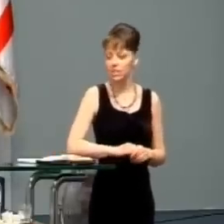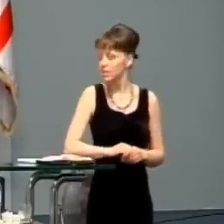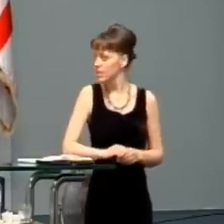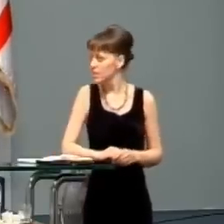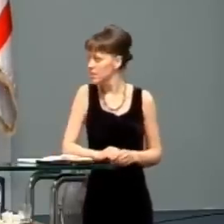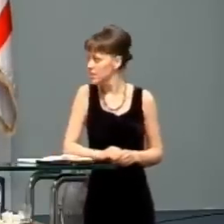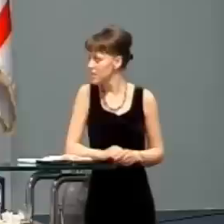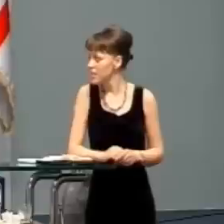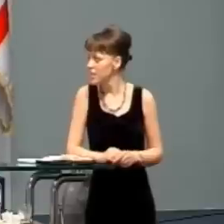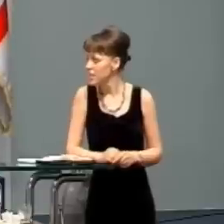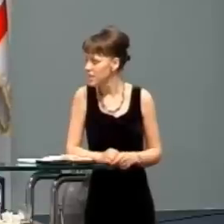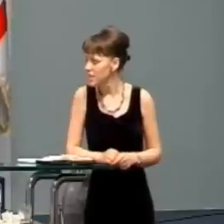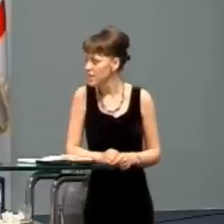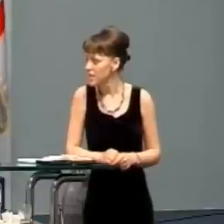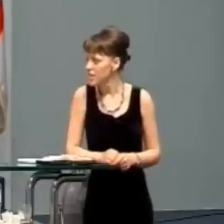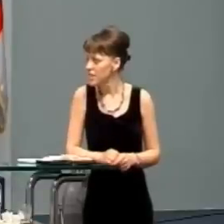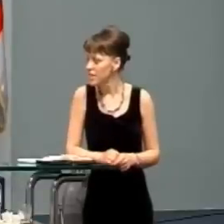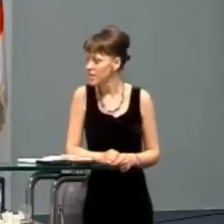hovoriť.